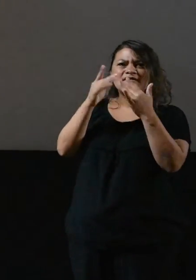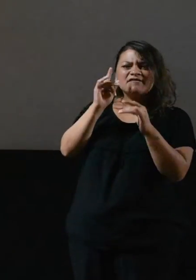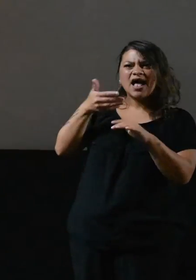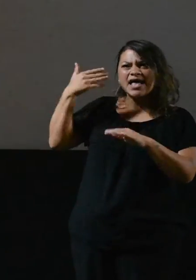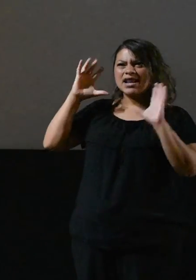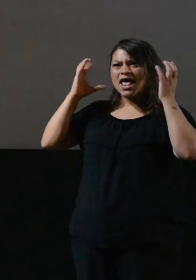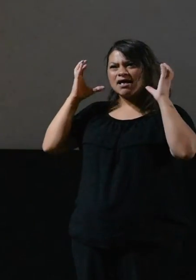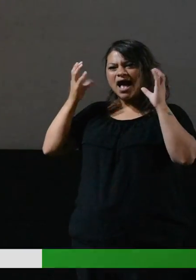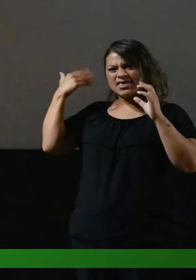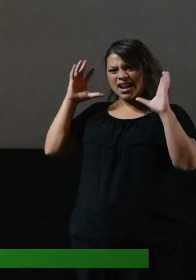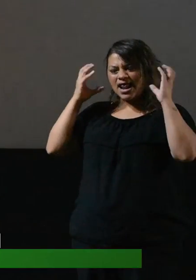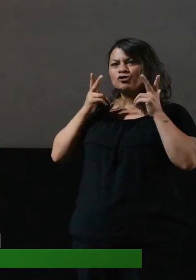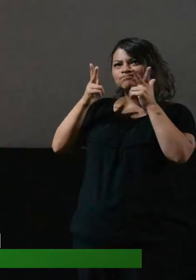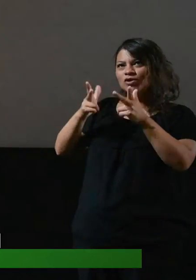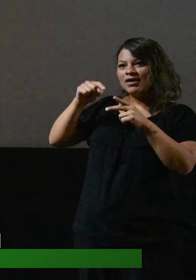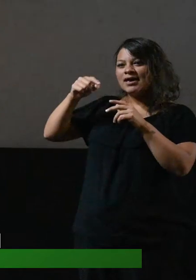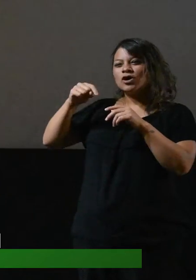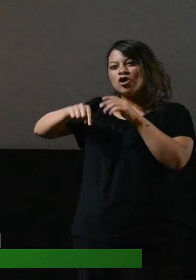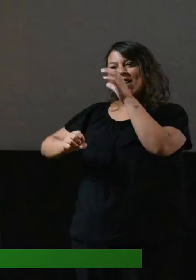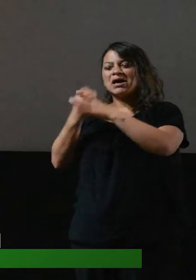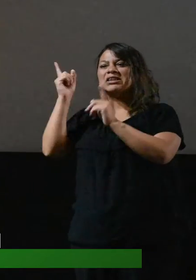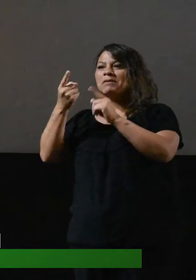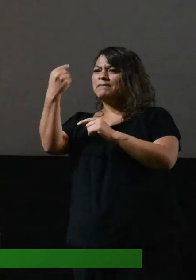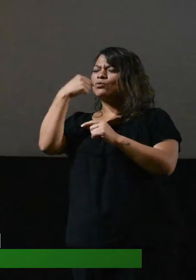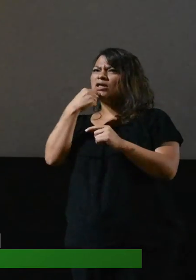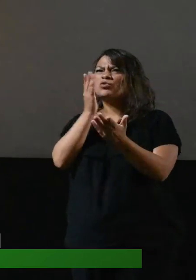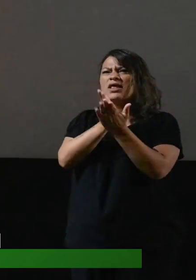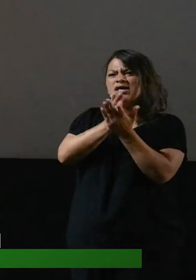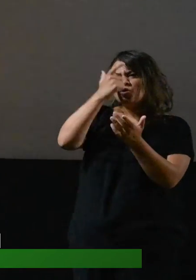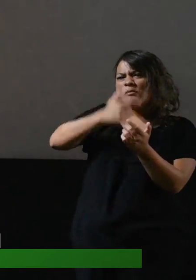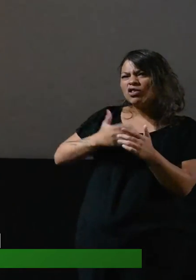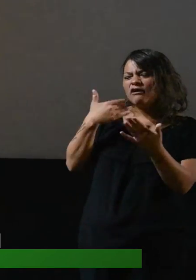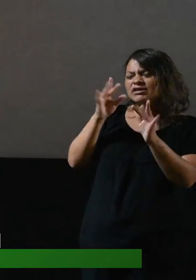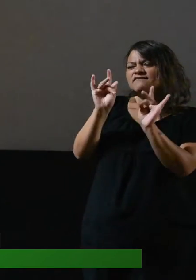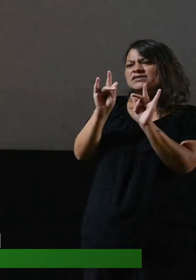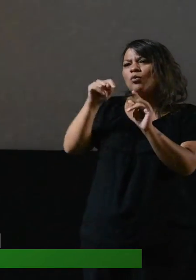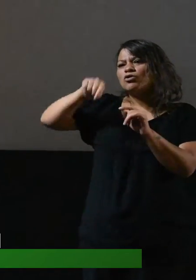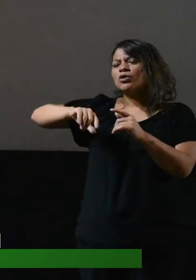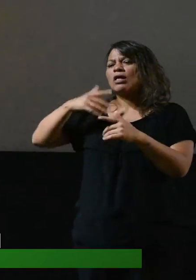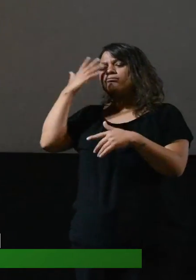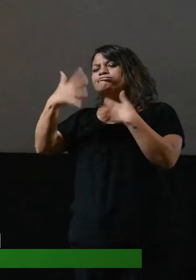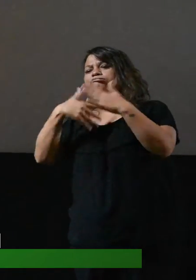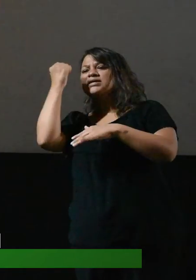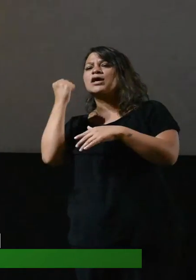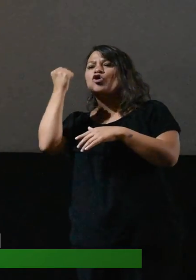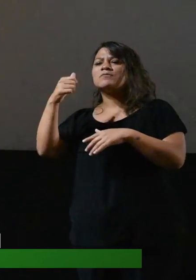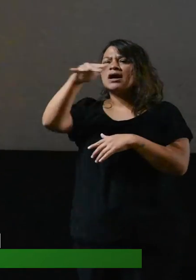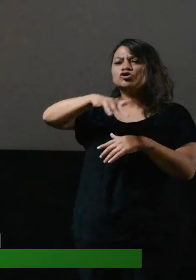en la radio y esta mañana también me preguntaban, es difícil hablar de derechos humanos cuando hay una crisis social y económica que nos atraviesa a todos y a todas.